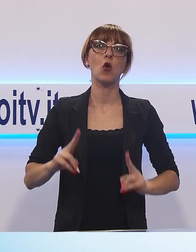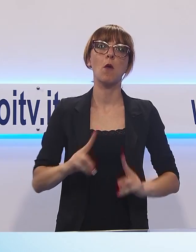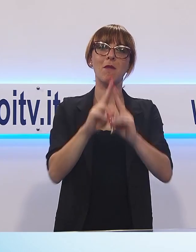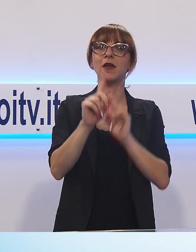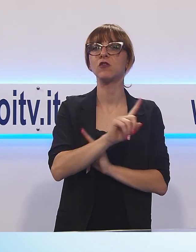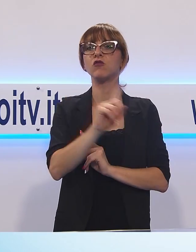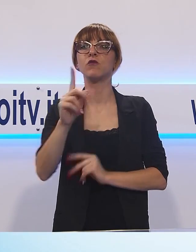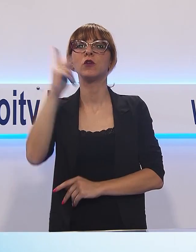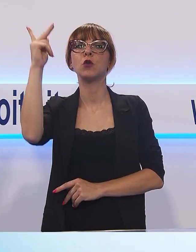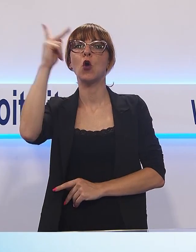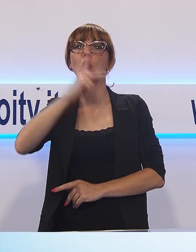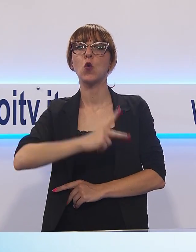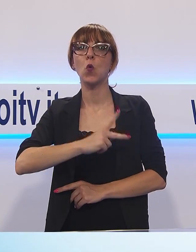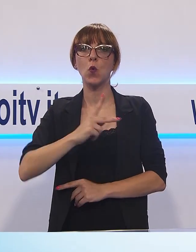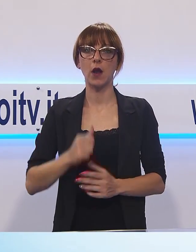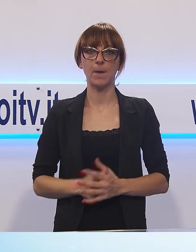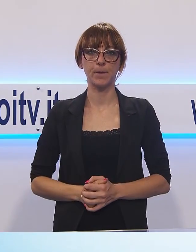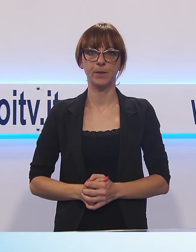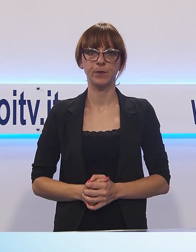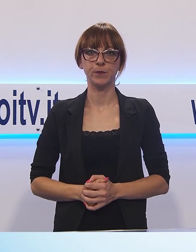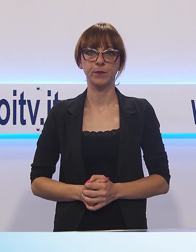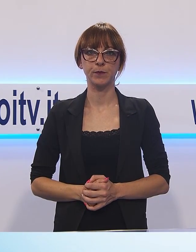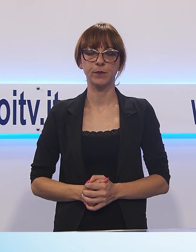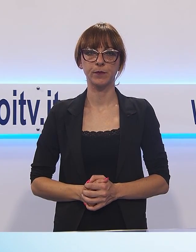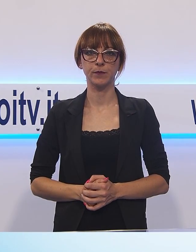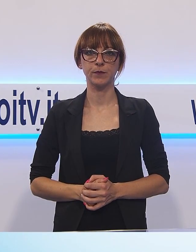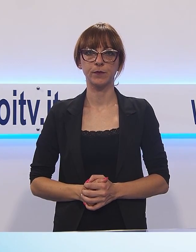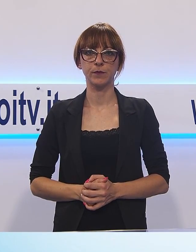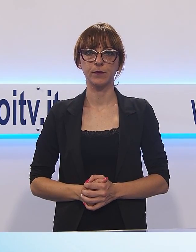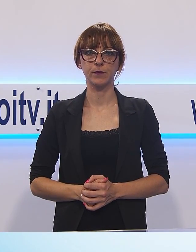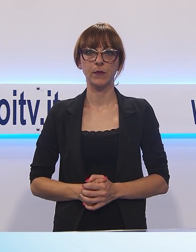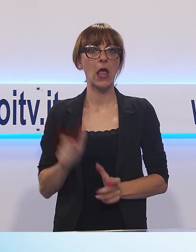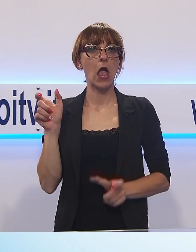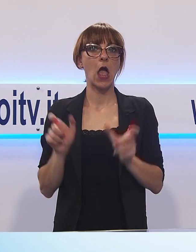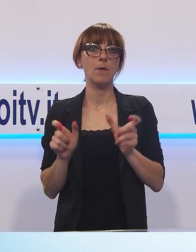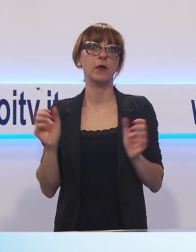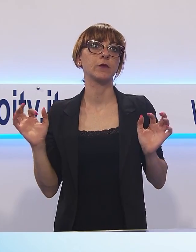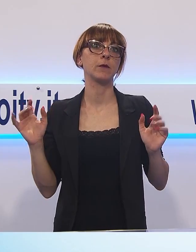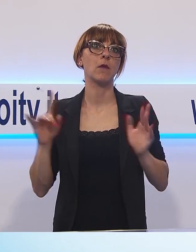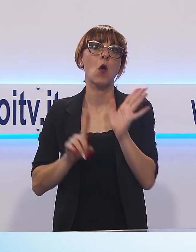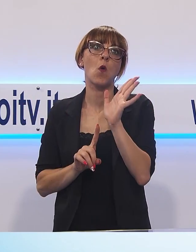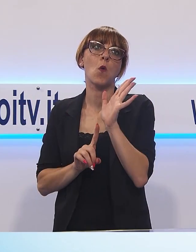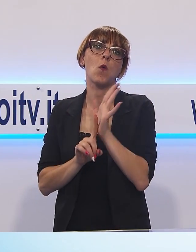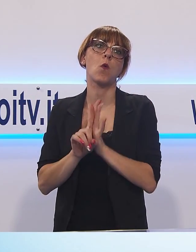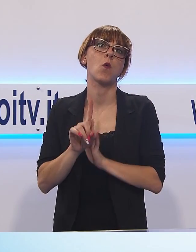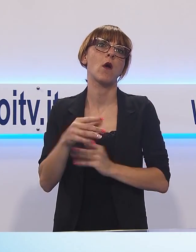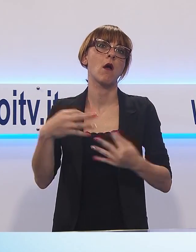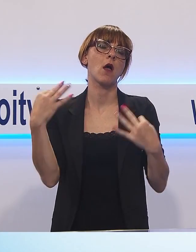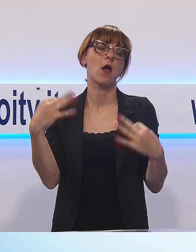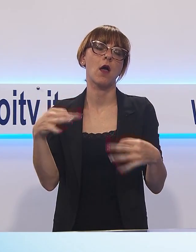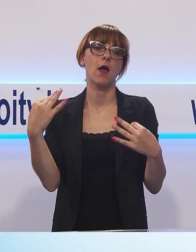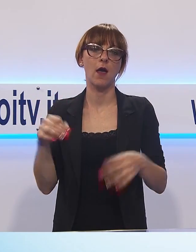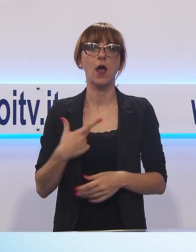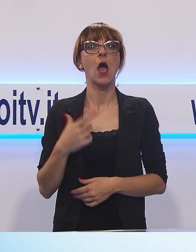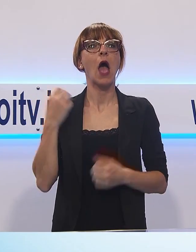al tempo di Napoleone ed Elisa. Impressionante il successo di pubblico per un evento culturale che è diventato nel tempo